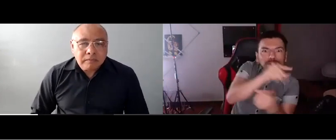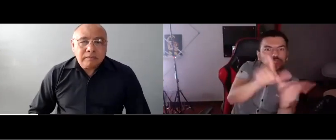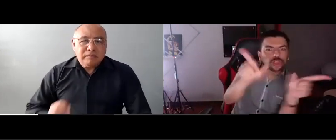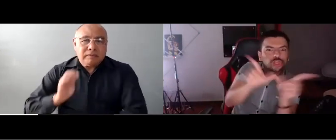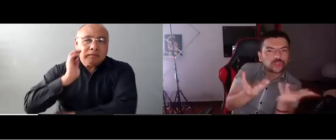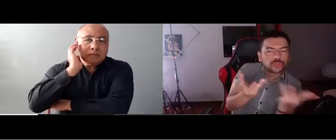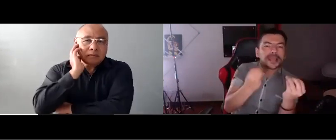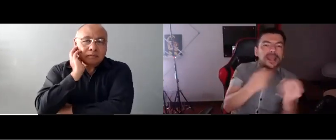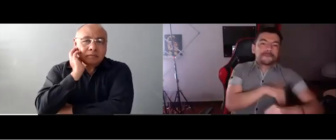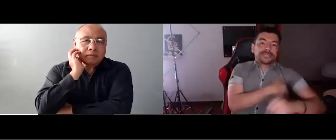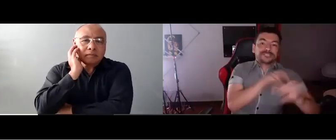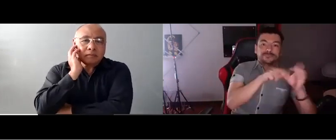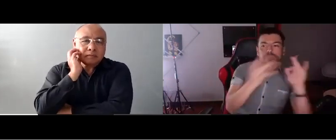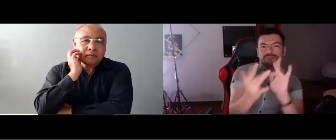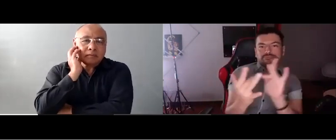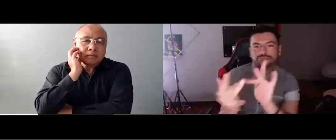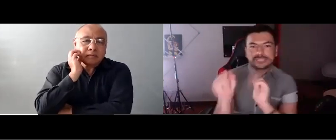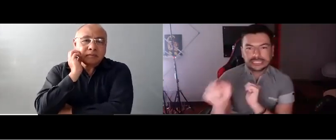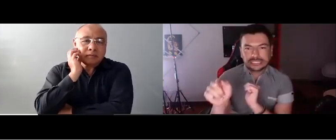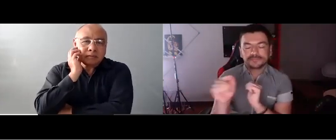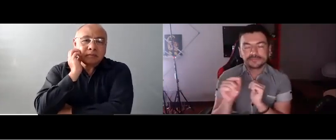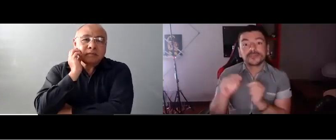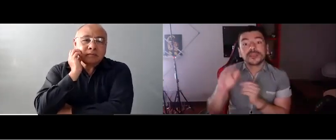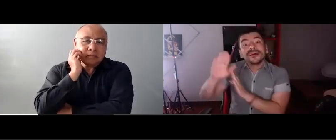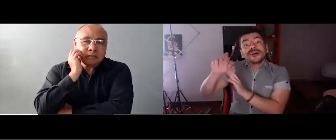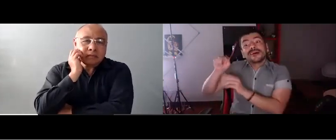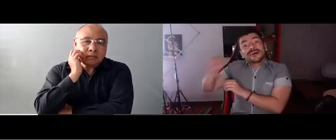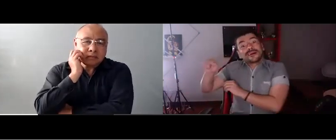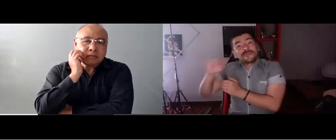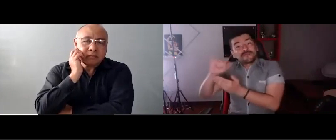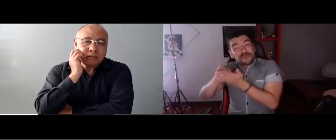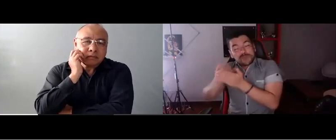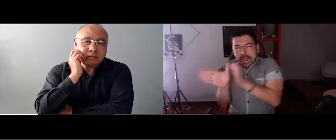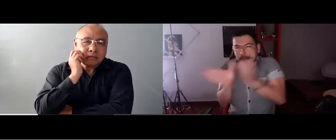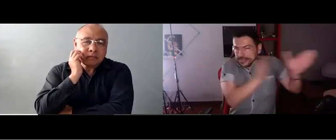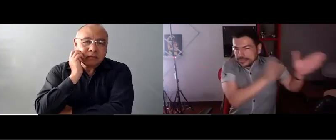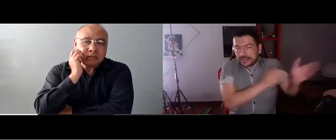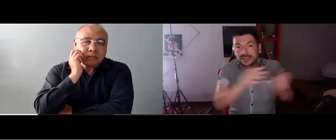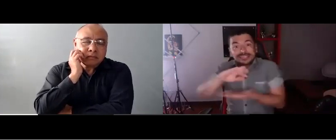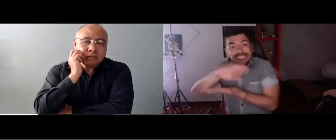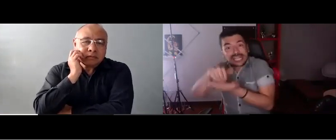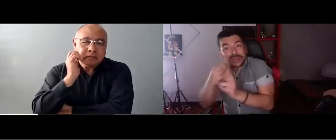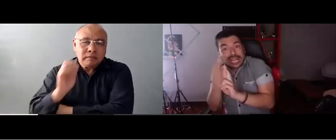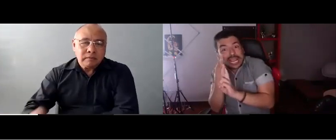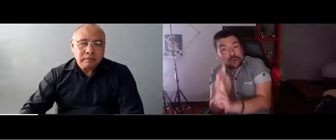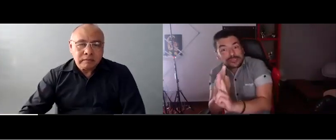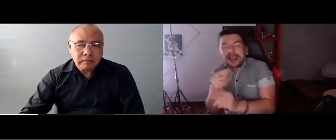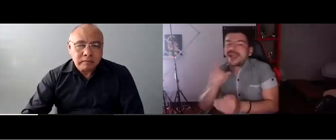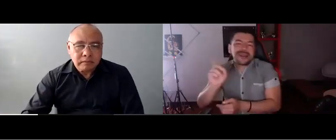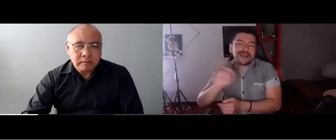requerimos estos datos lo más pronto posible para que Ministerio se encargue de hacer el contacto con las secretarías de